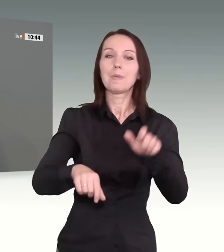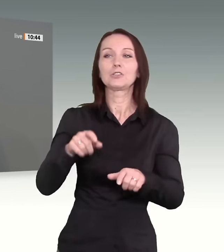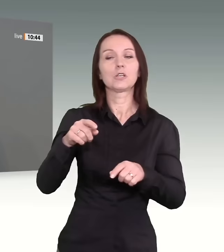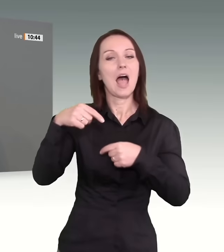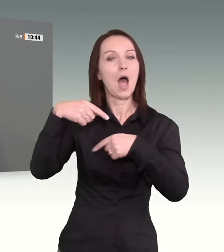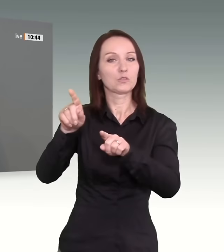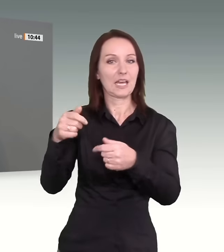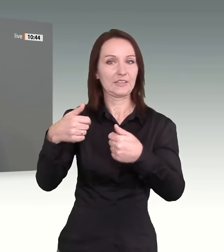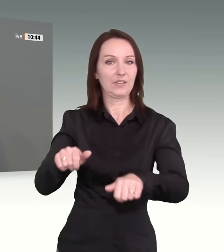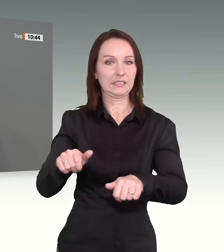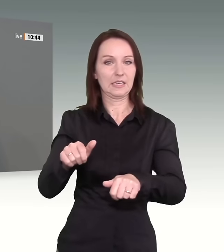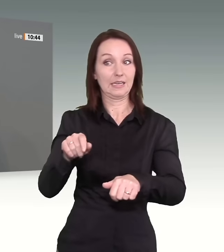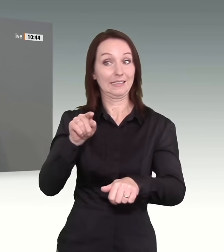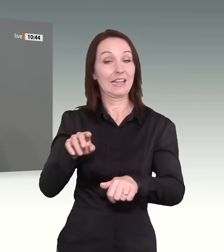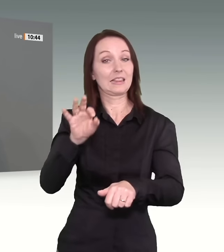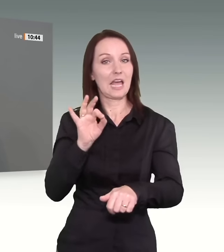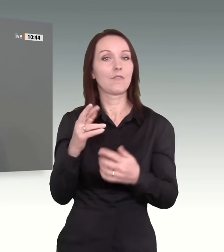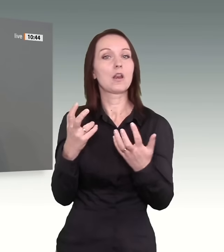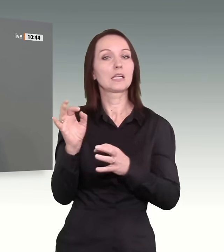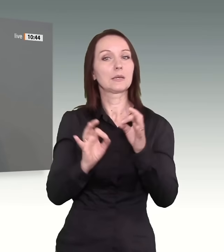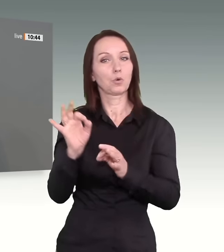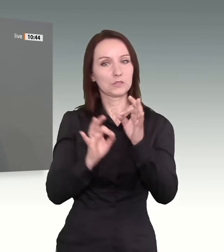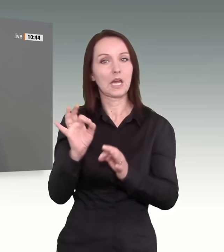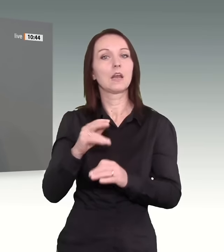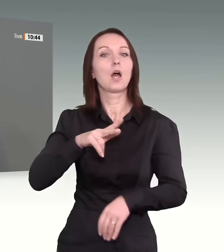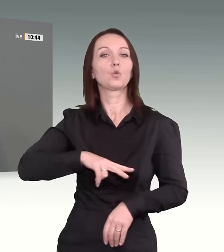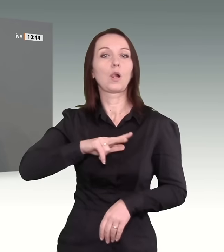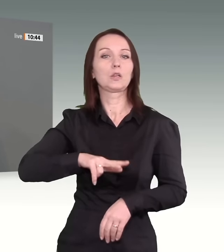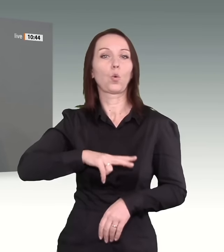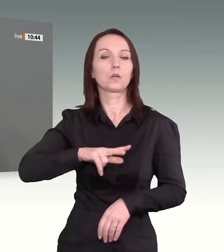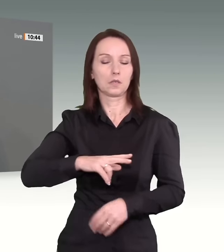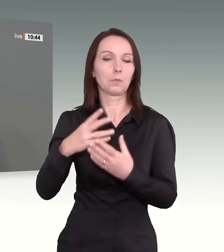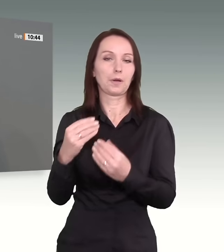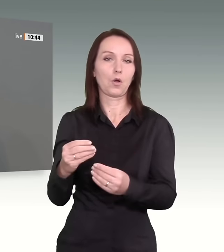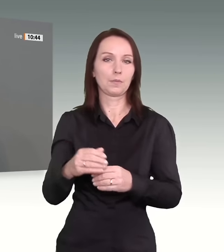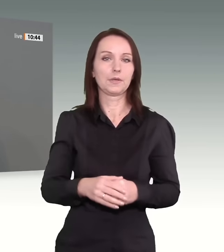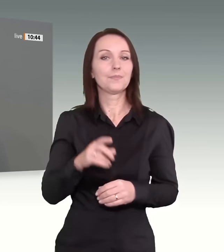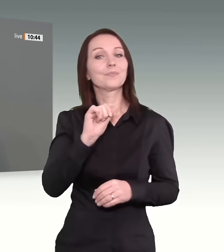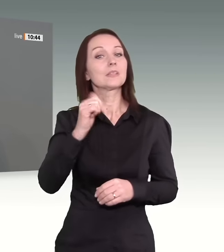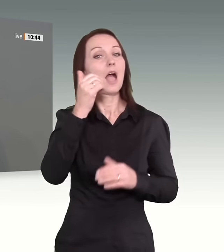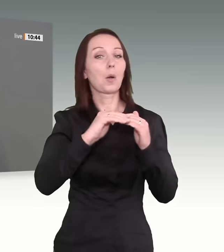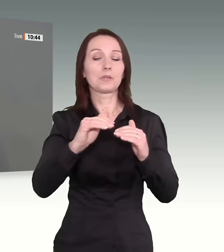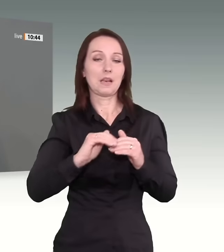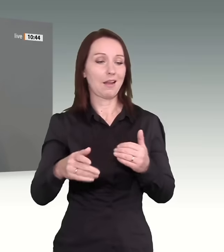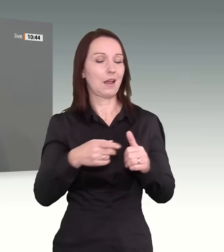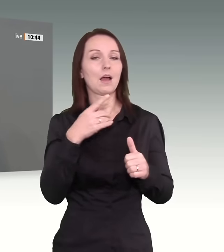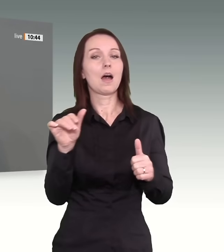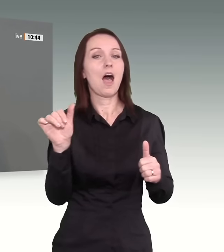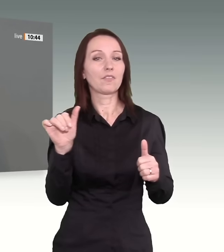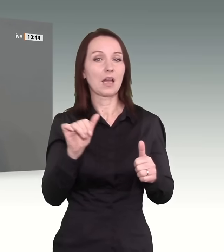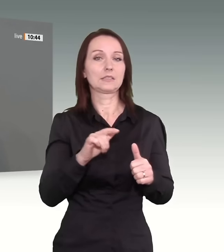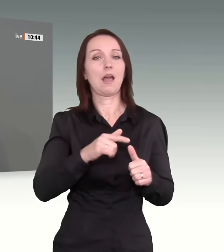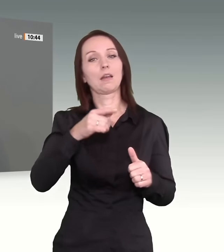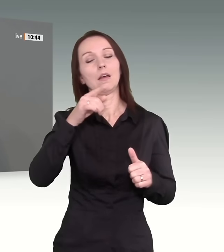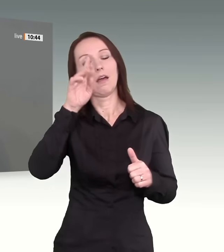Menschen erhalten eine Duldung. Unter den Hauptländern sind Afghanistan, Irak,